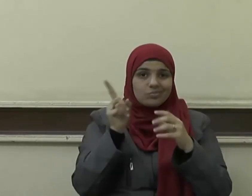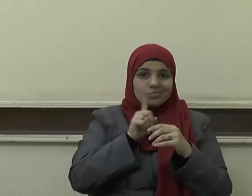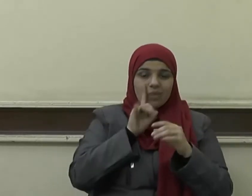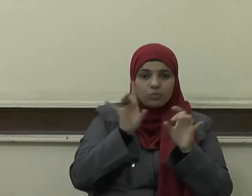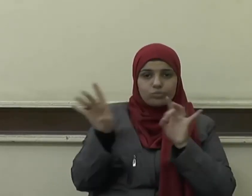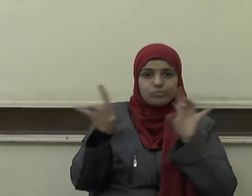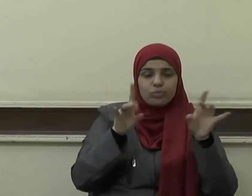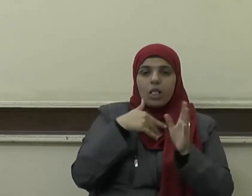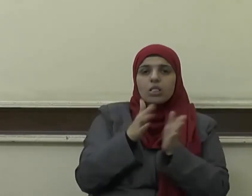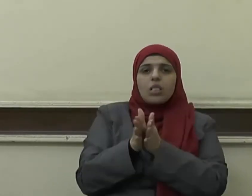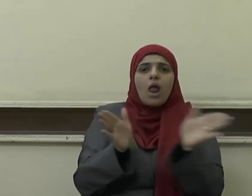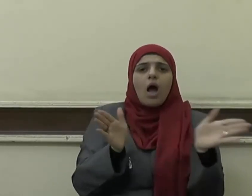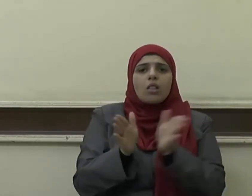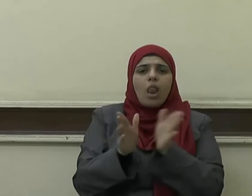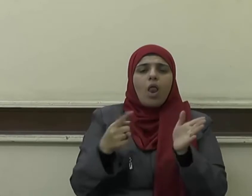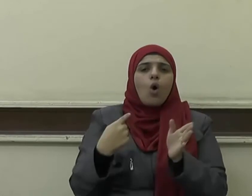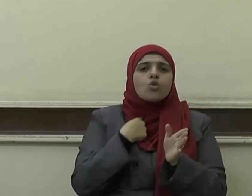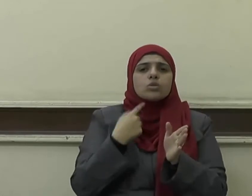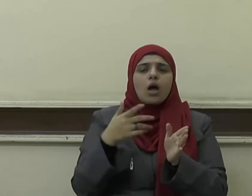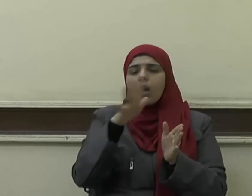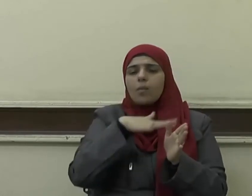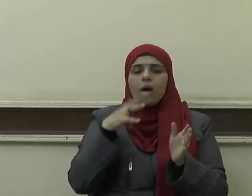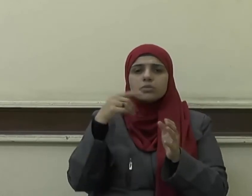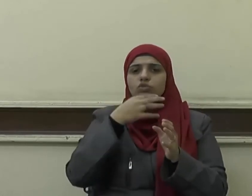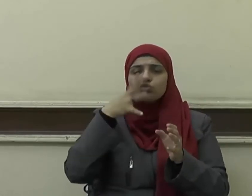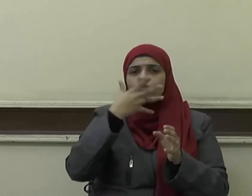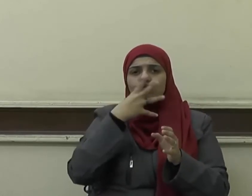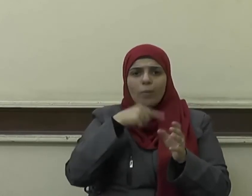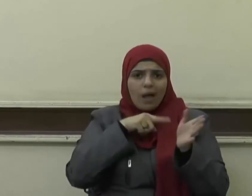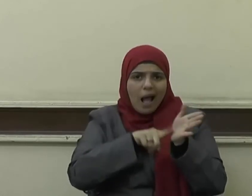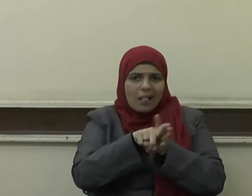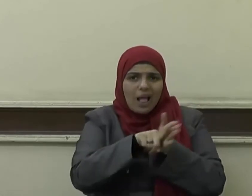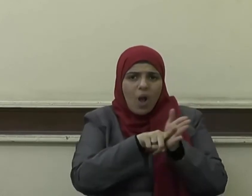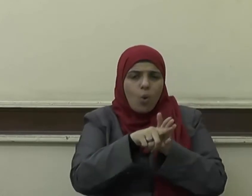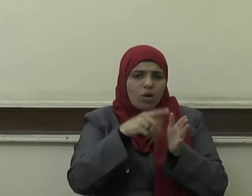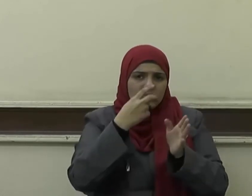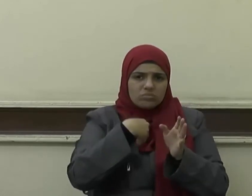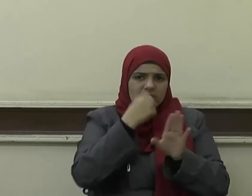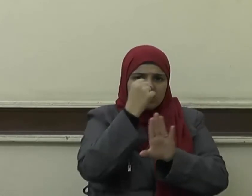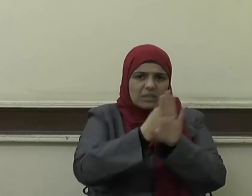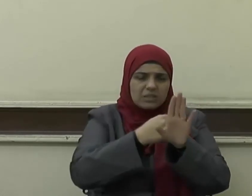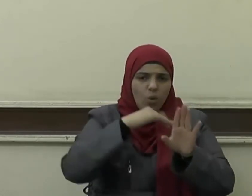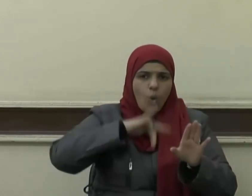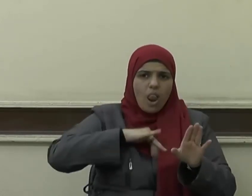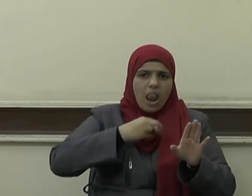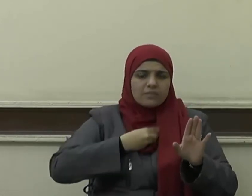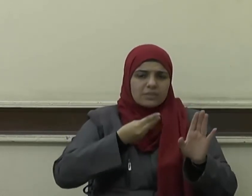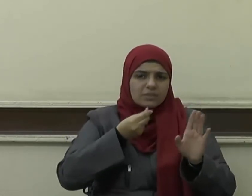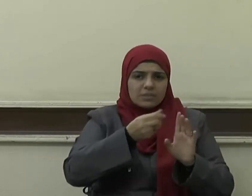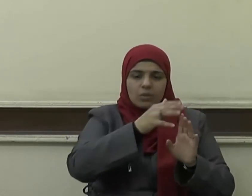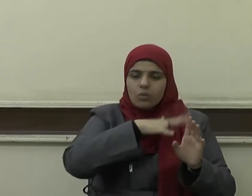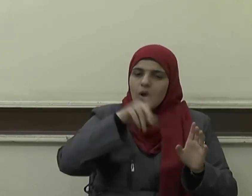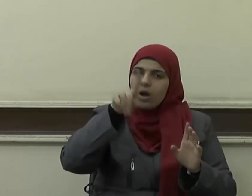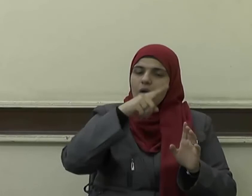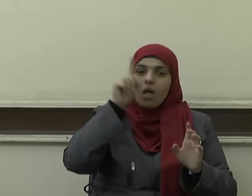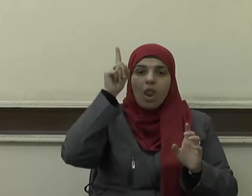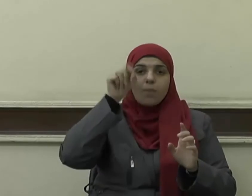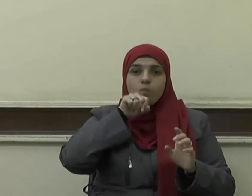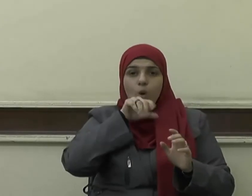ويضلون ويضلون ويغرسون العداوة والبغضاء في النفوس وقد تبرأ النبي